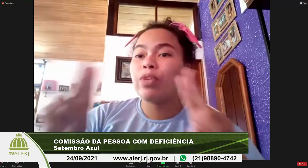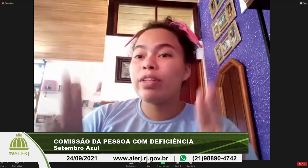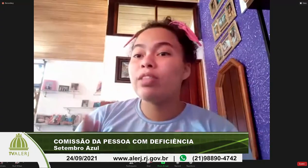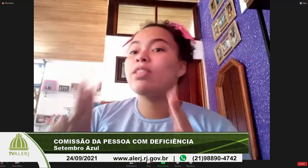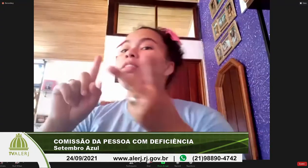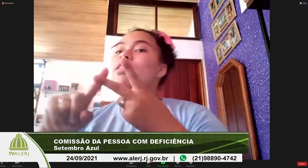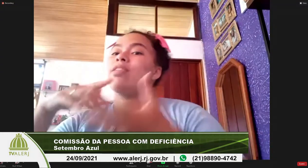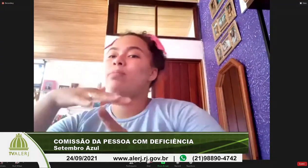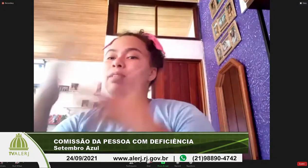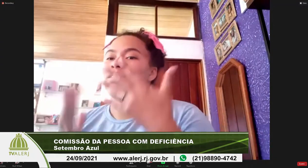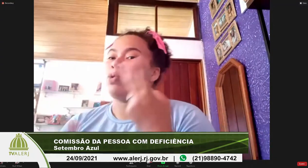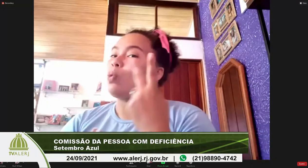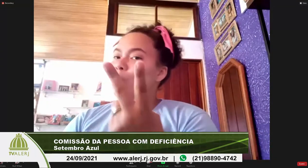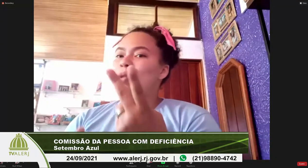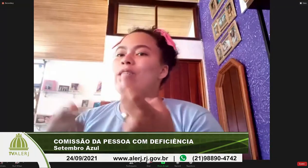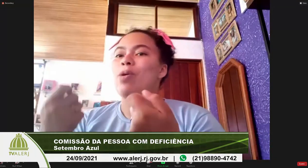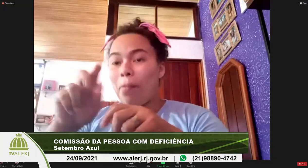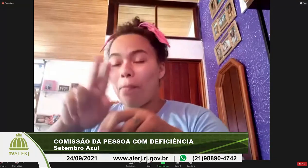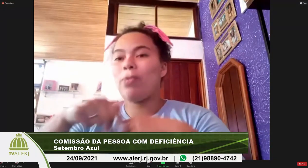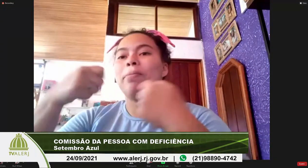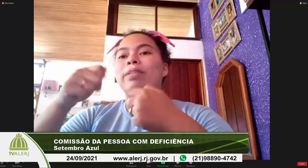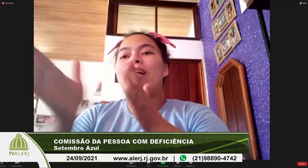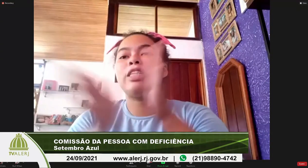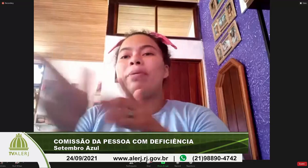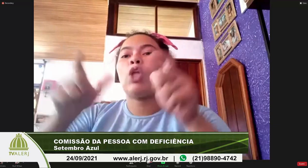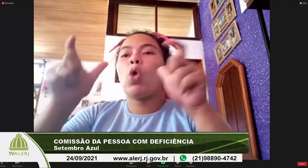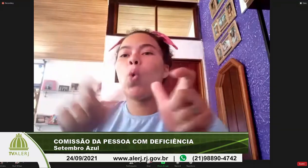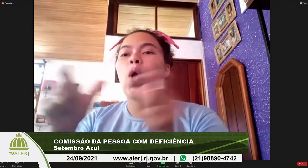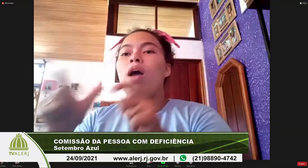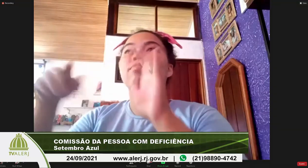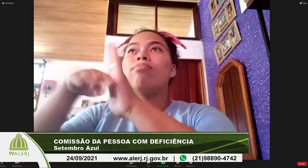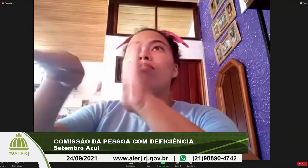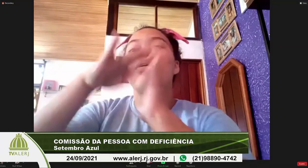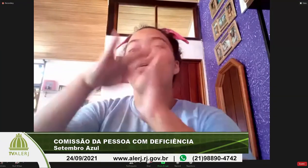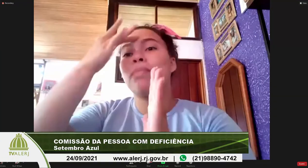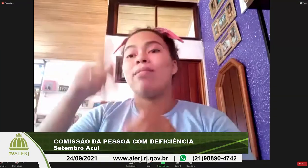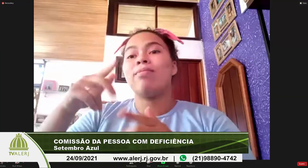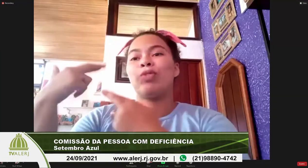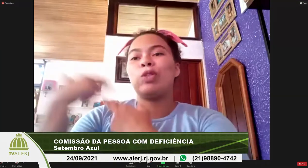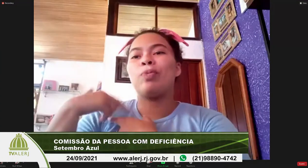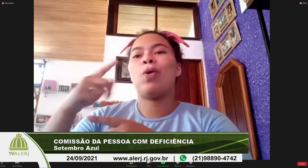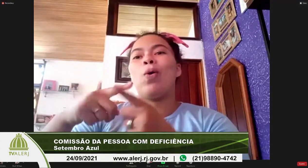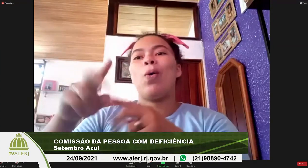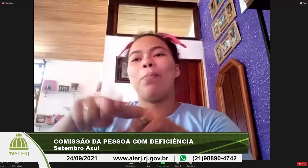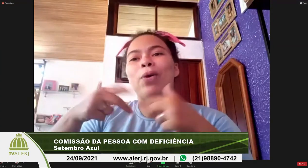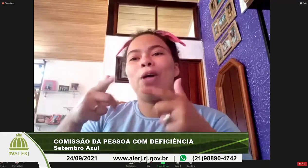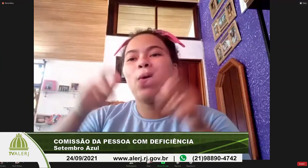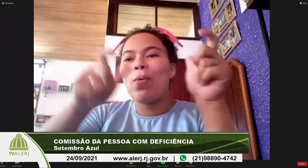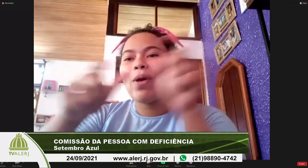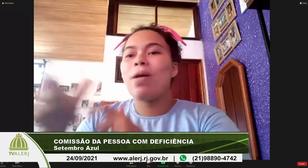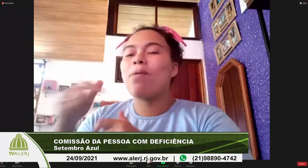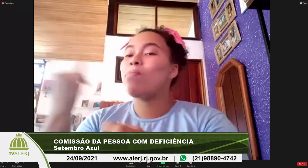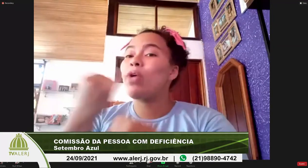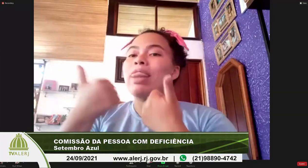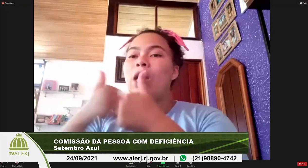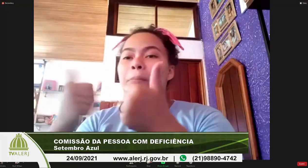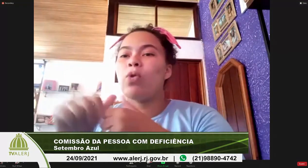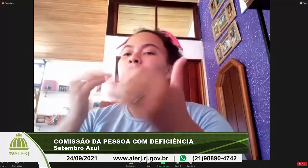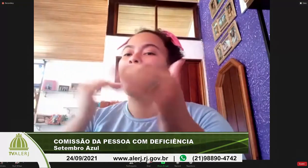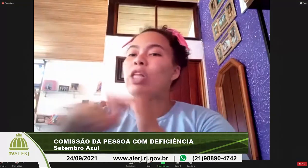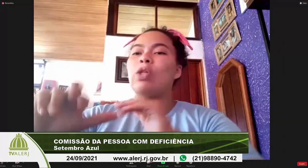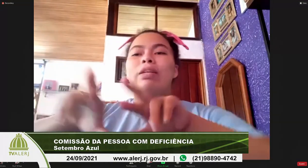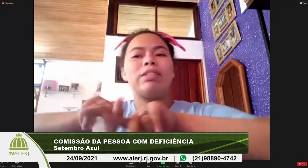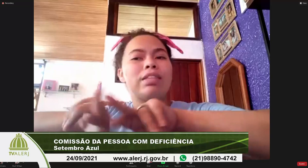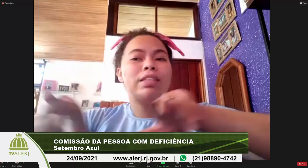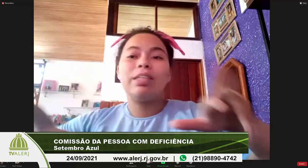acessibilidade em sinais internacionais e Libras para que atenda essa comunidade surda que vai vir do mundo inteiro para cá